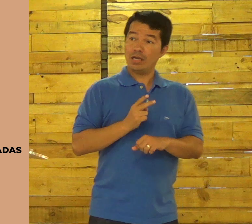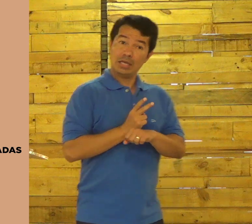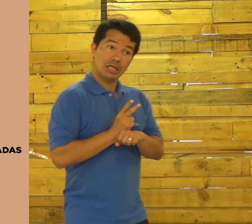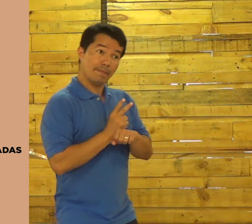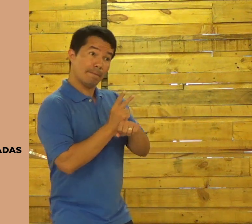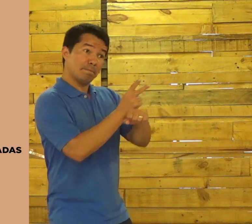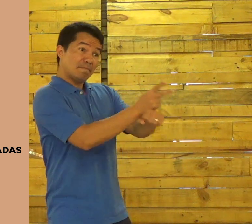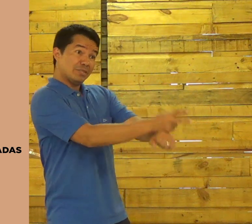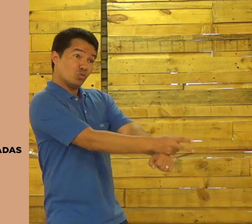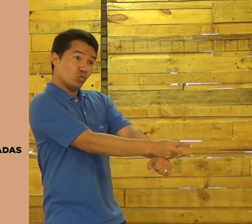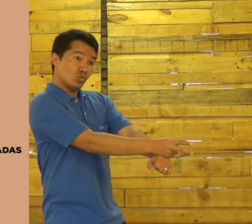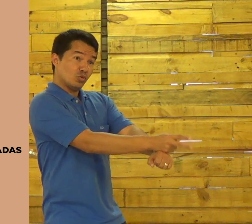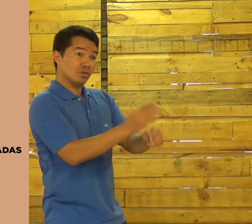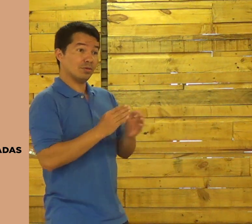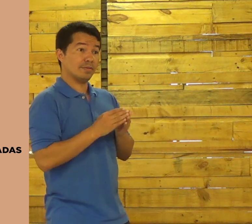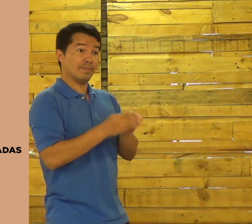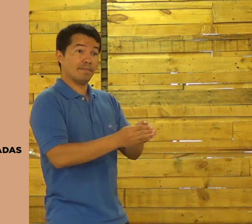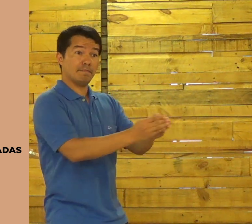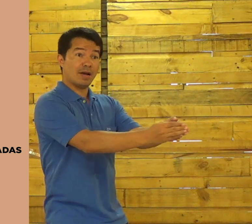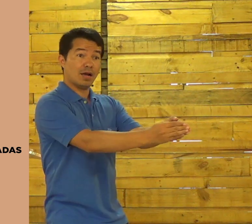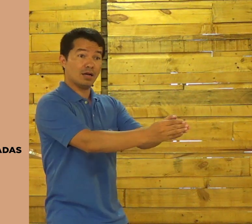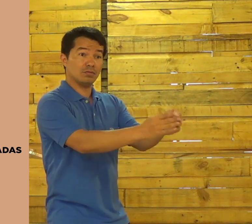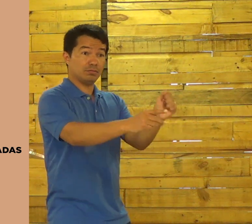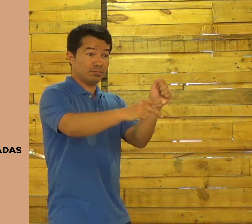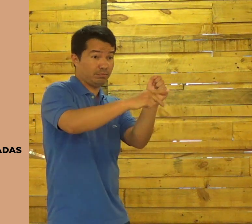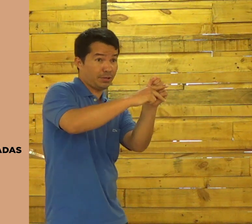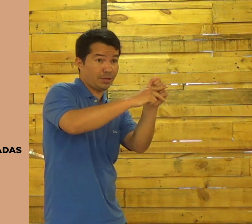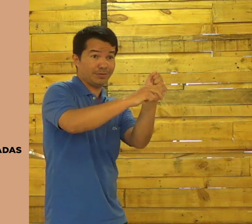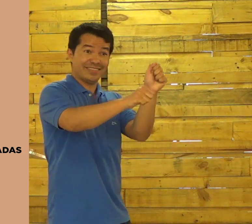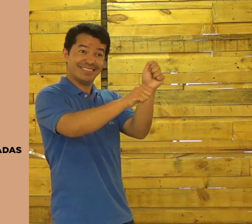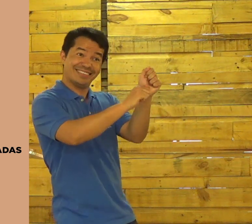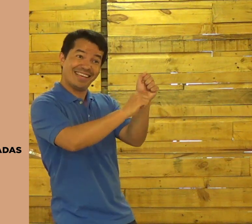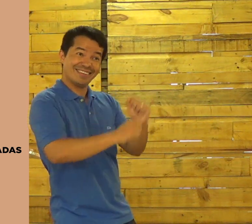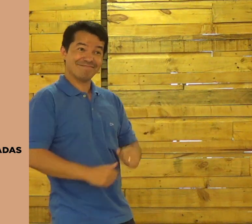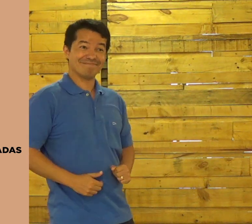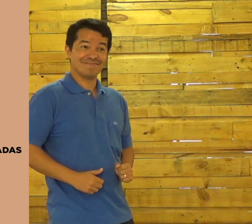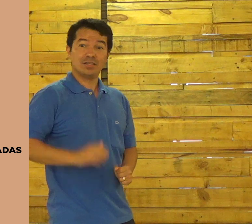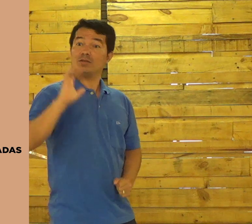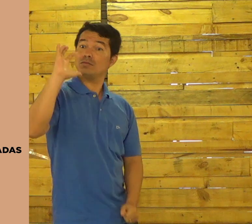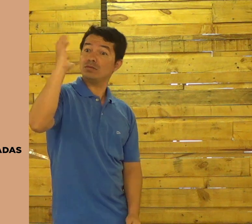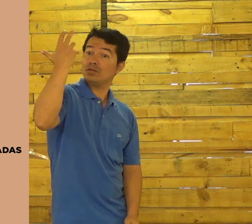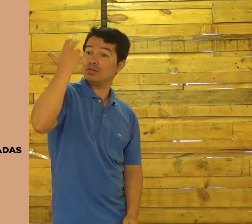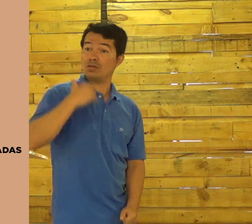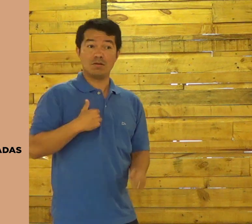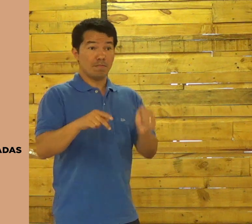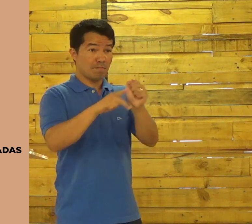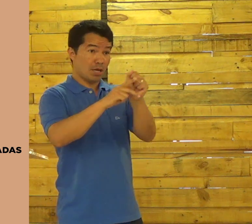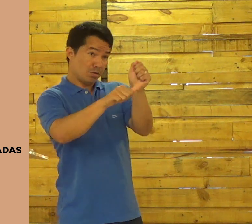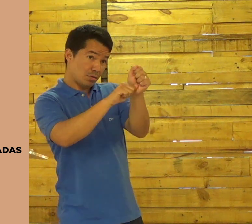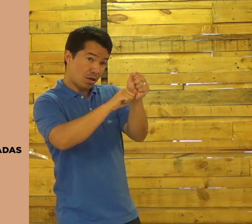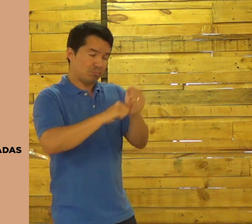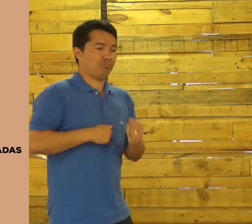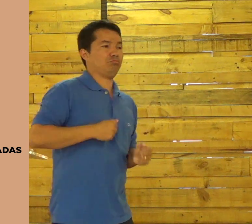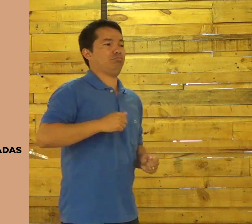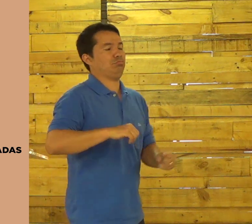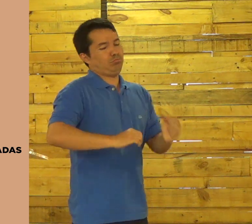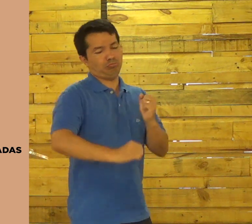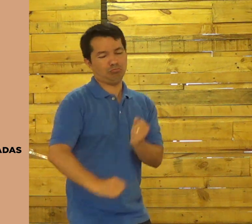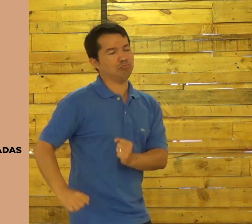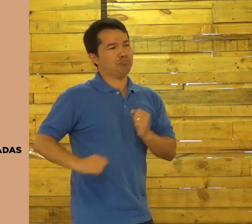Zebedeu, ele emprestou o barco para Pedro e André. E o que aconteceu? Pedro e André